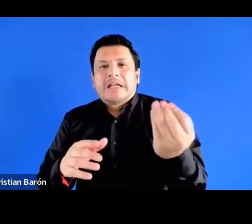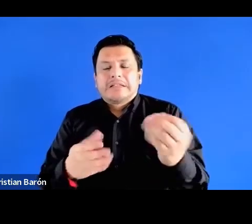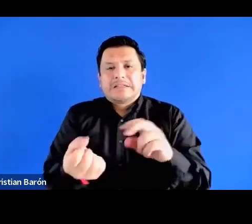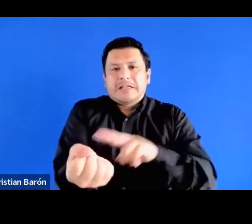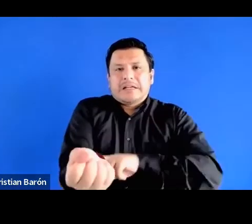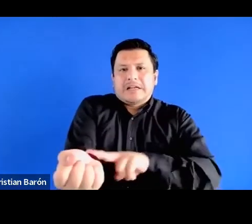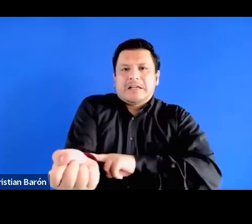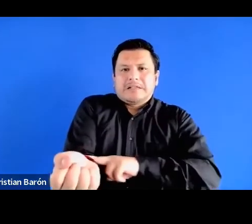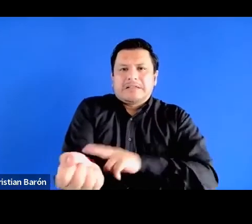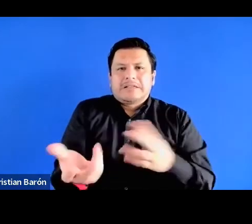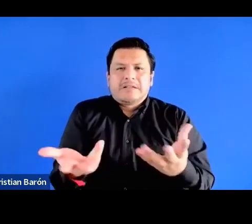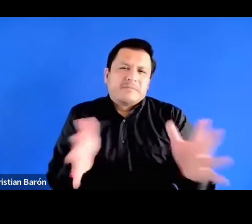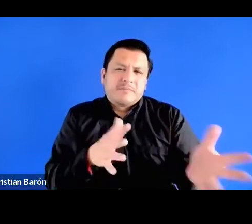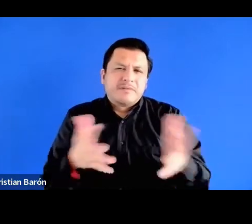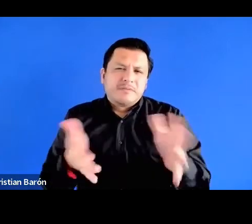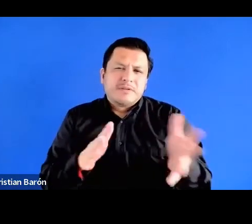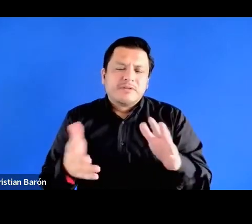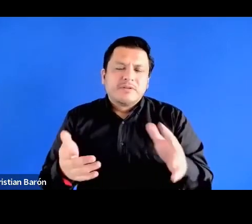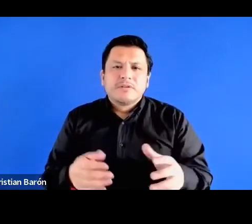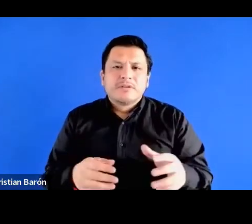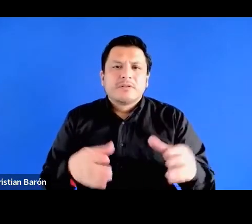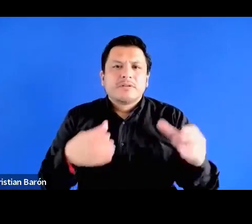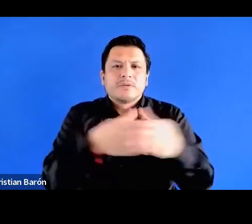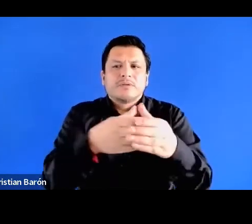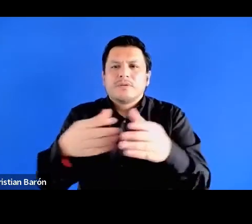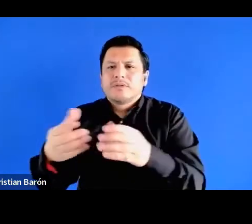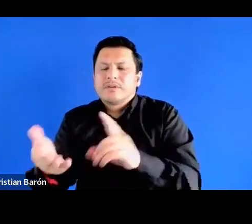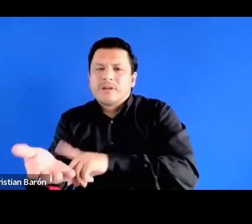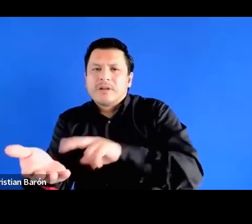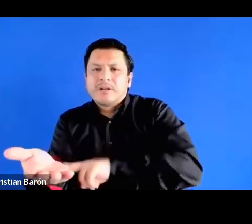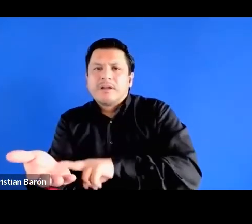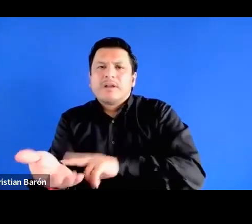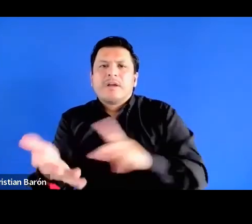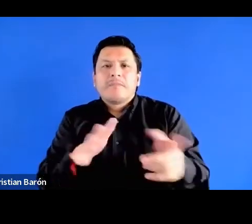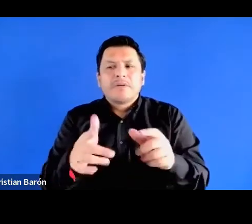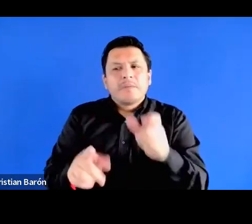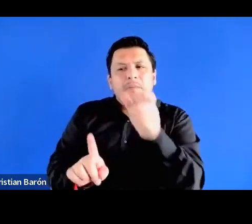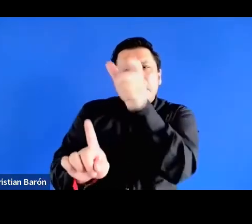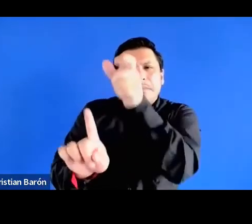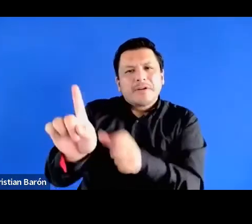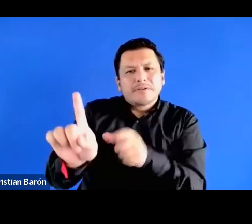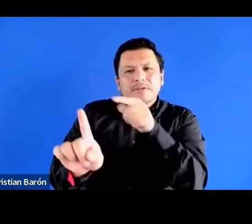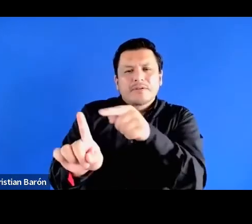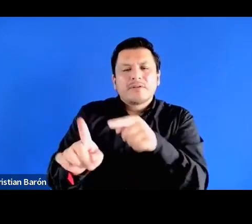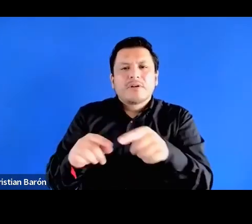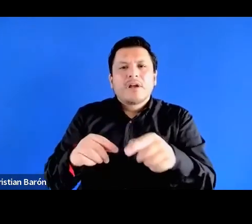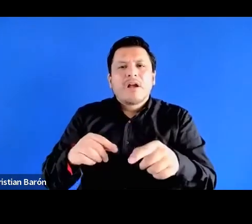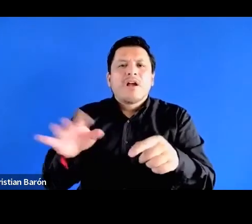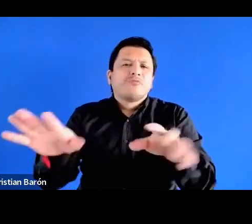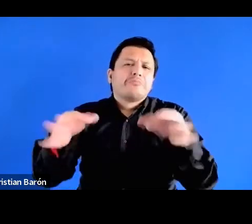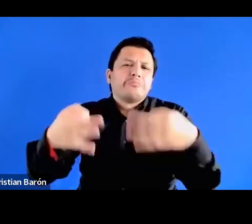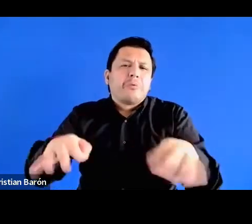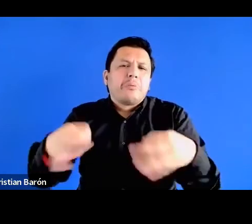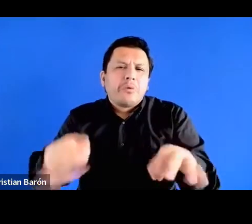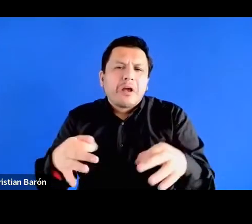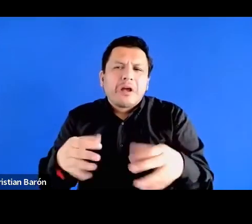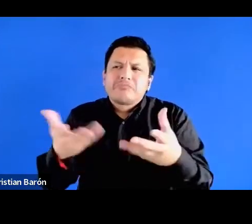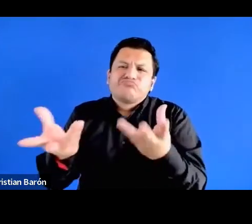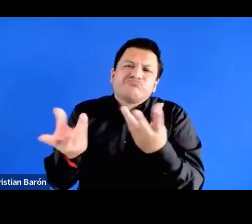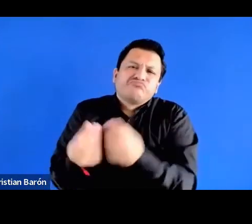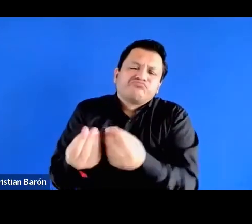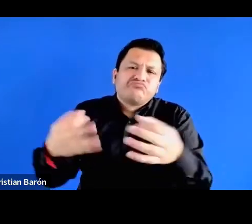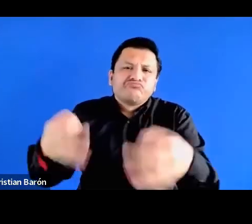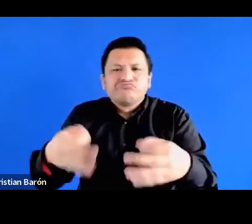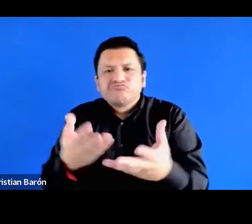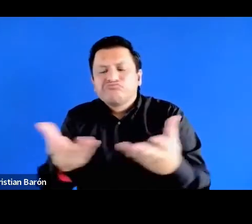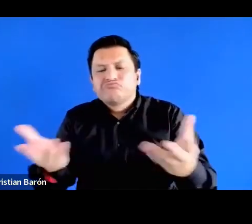fundamentalmente en una una idea de un sujeto más de actor popular o de sector popular y no